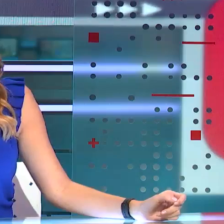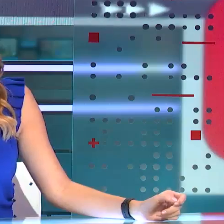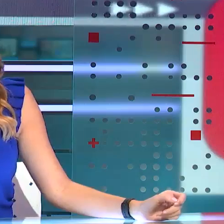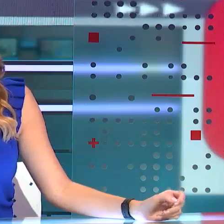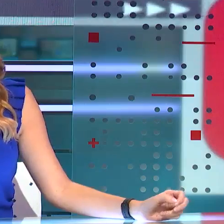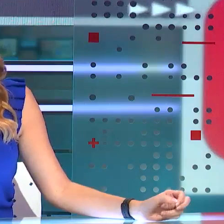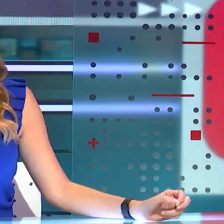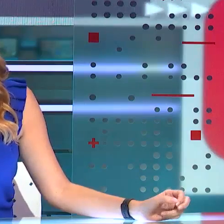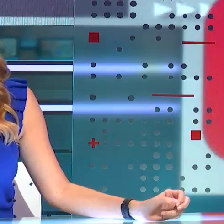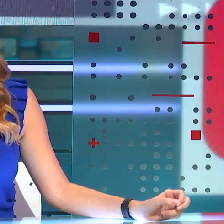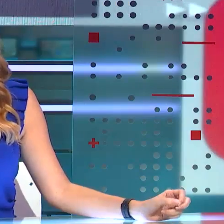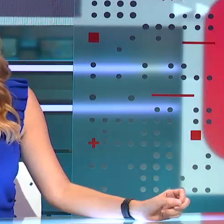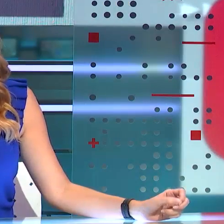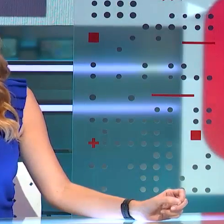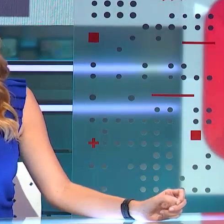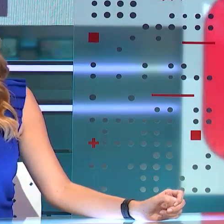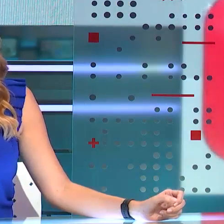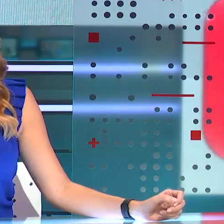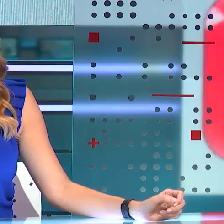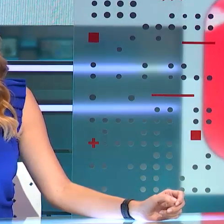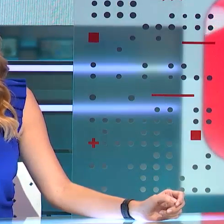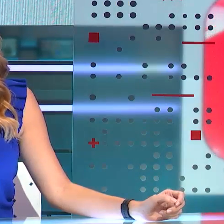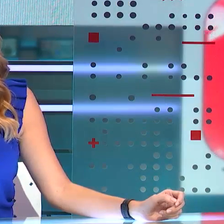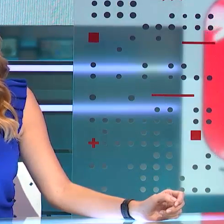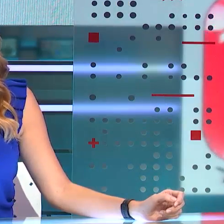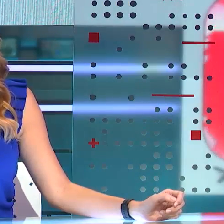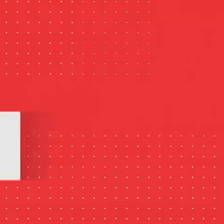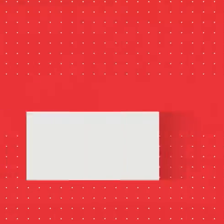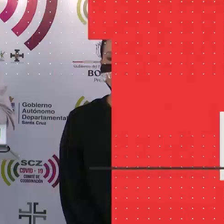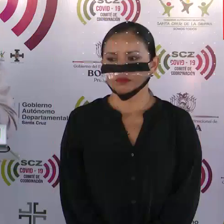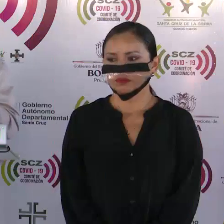Continuamos con información en vivo desde la Gobernación. Paul Granillo, adelante.